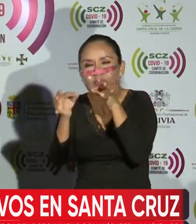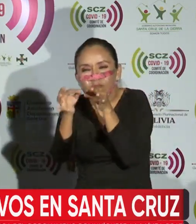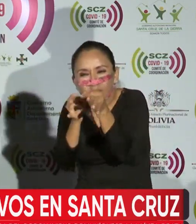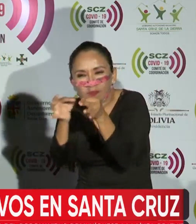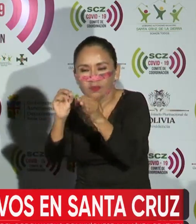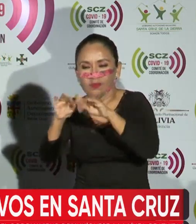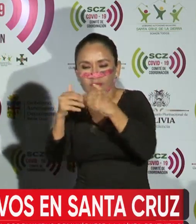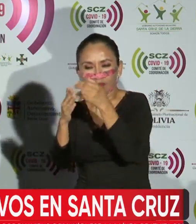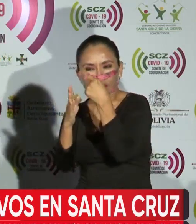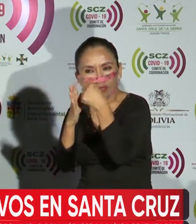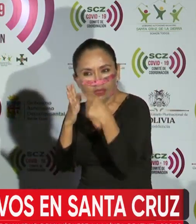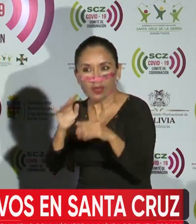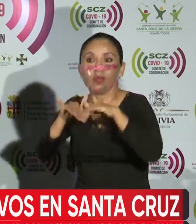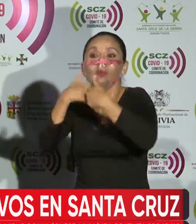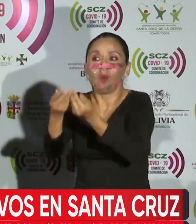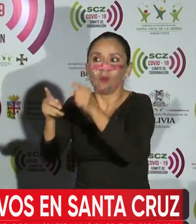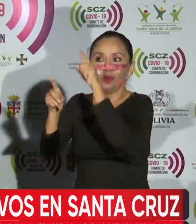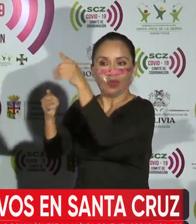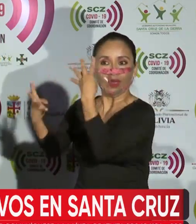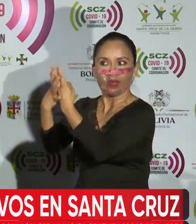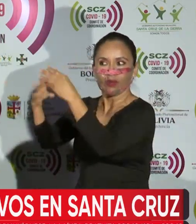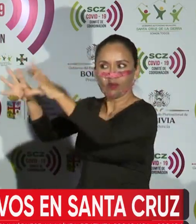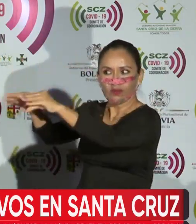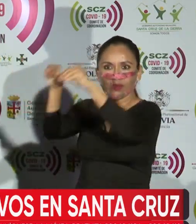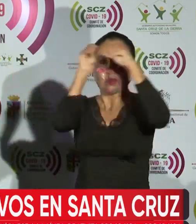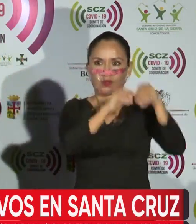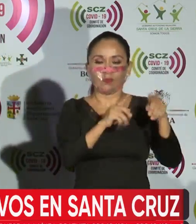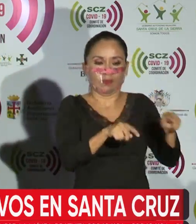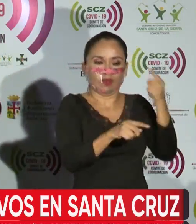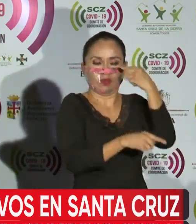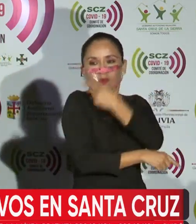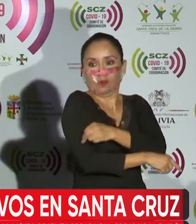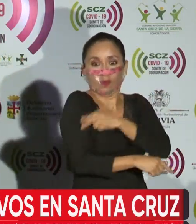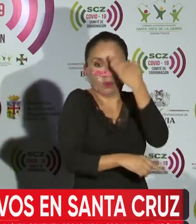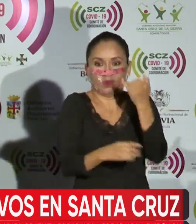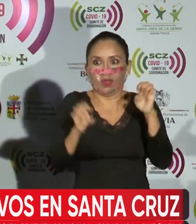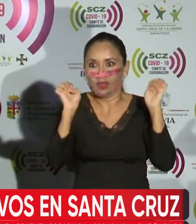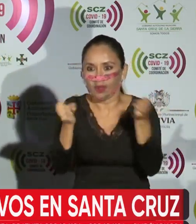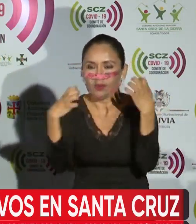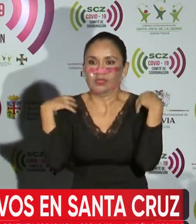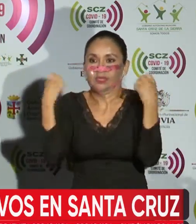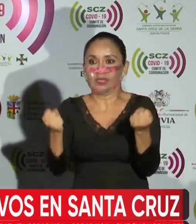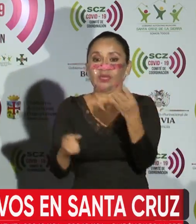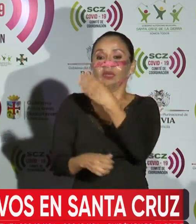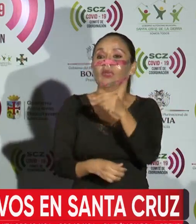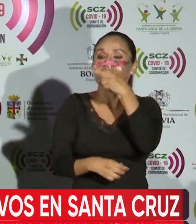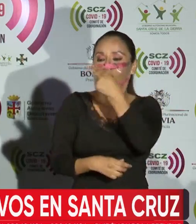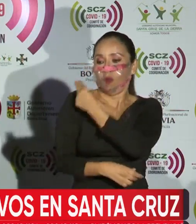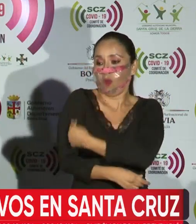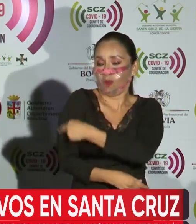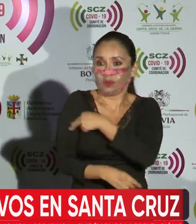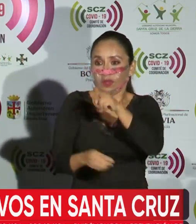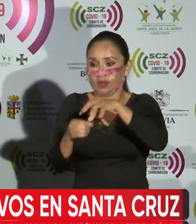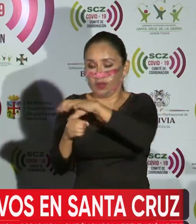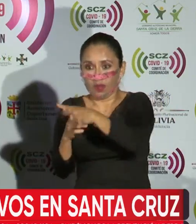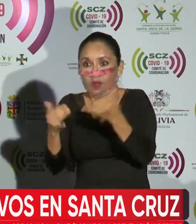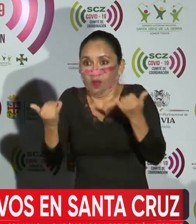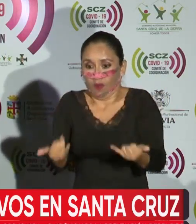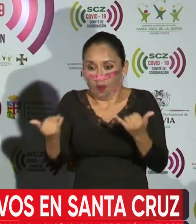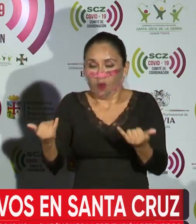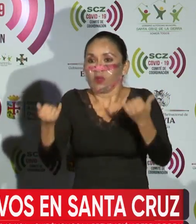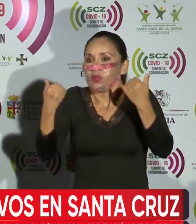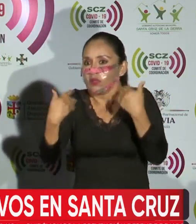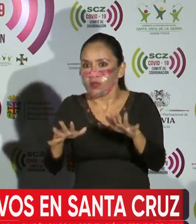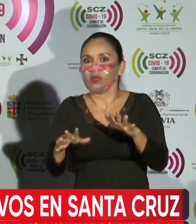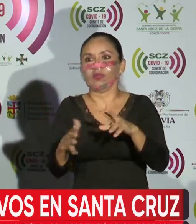para trasladarlos a los diferentes hospitales dado la emergencia sanitaria que estamos viviendo y los hospitales hoy, como ustedes saben, están